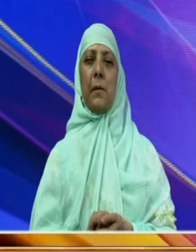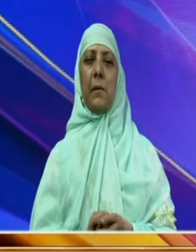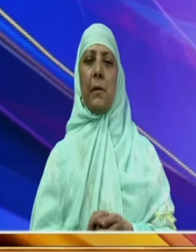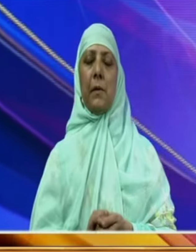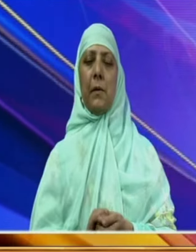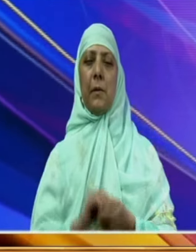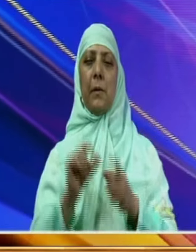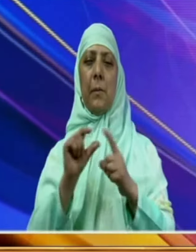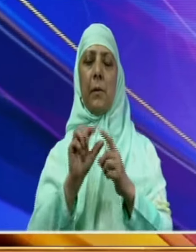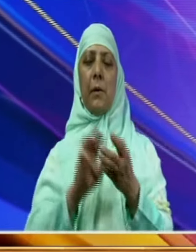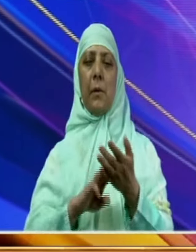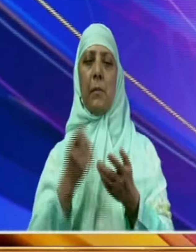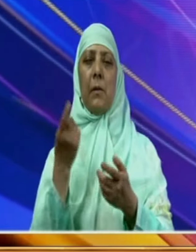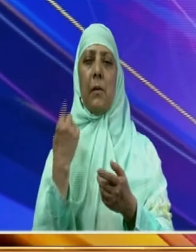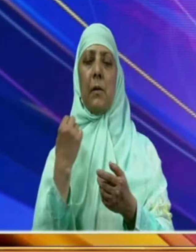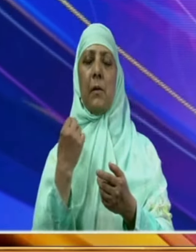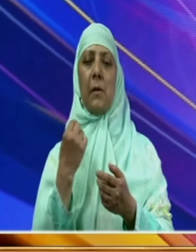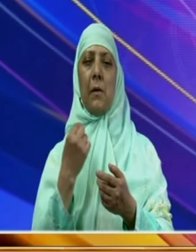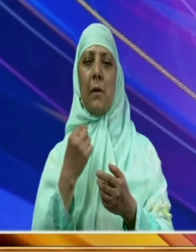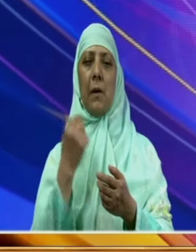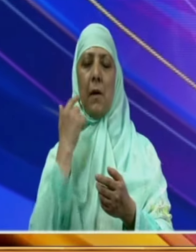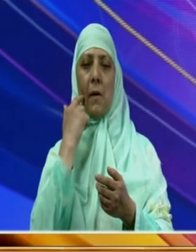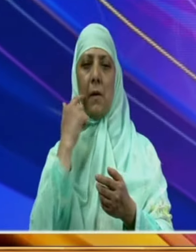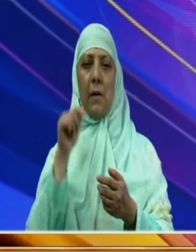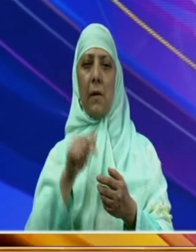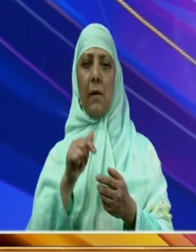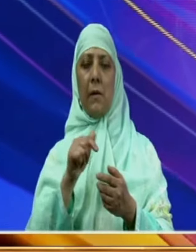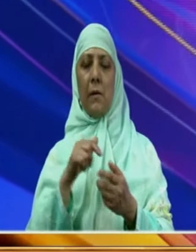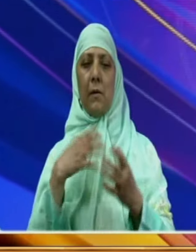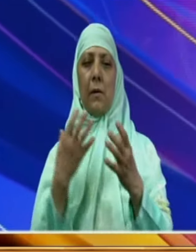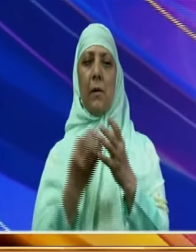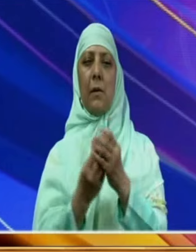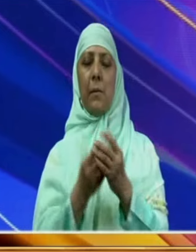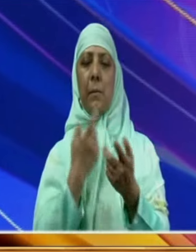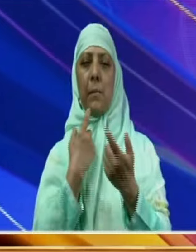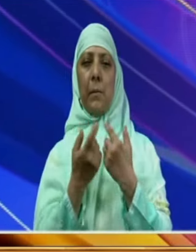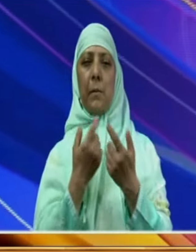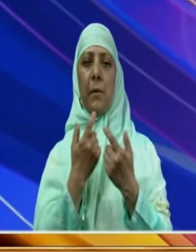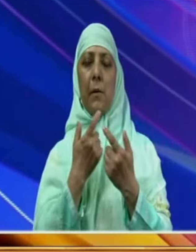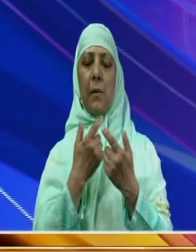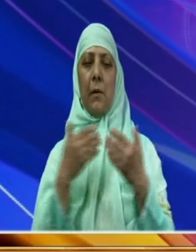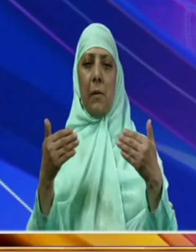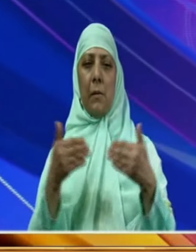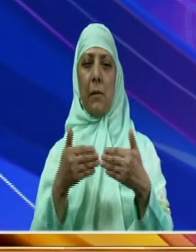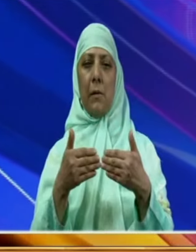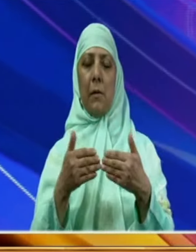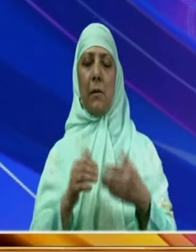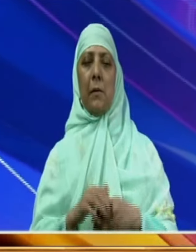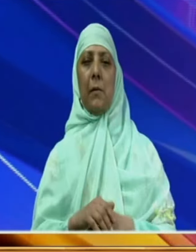وزیراعظم کی کل کی سرگرمیوں میں بھارتی برادری کے ساتھ باتچیت بھی شامل ہے